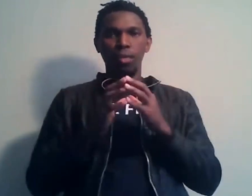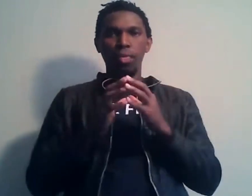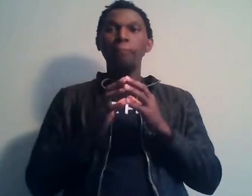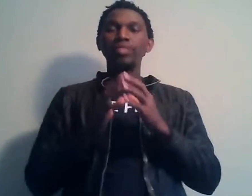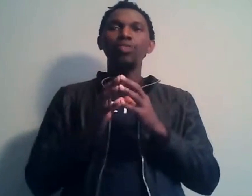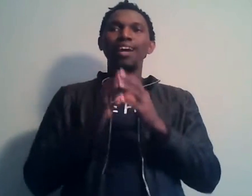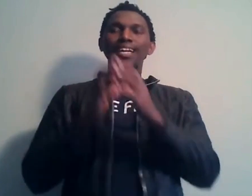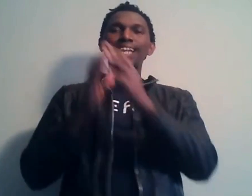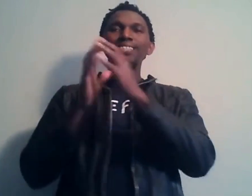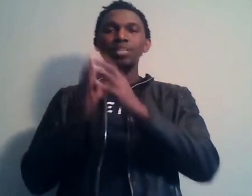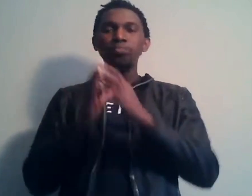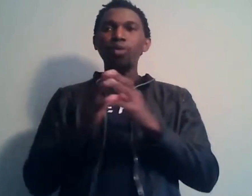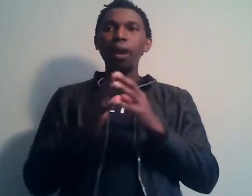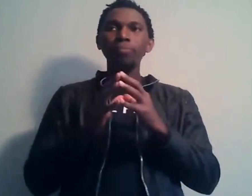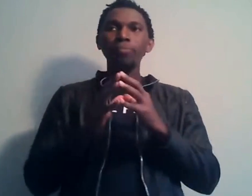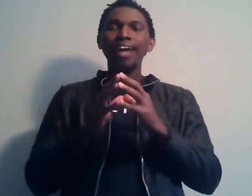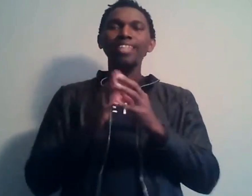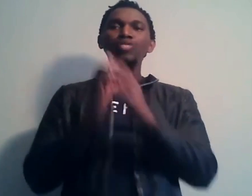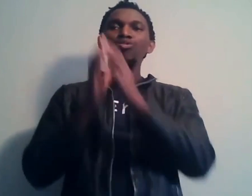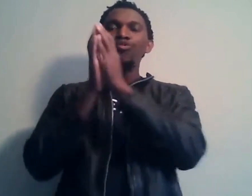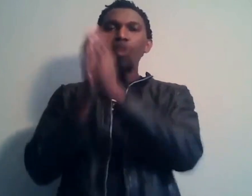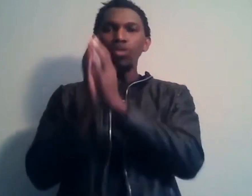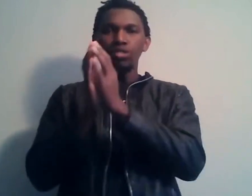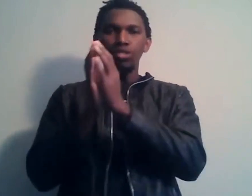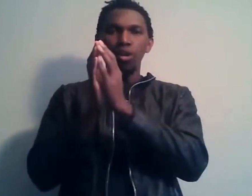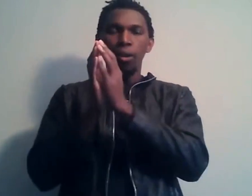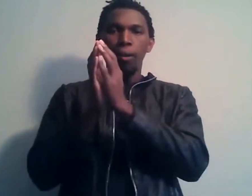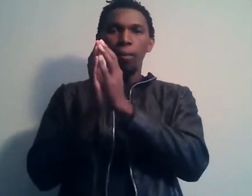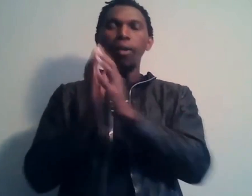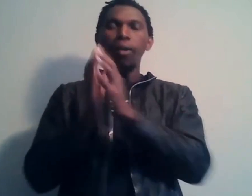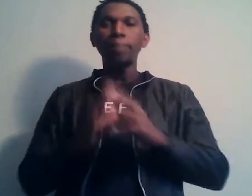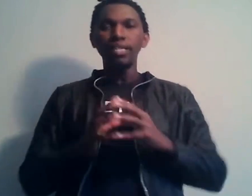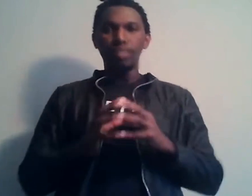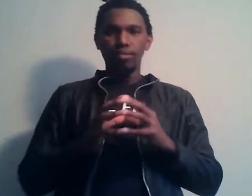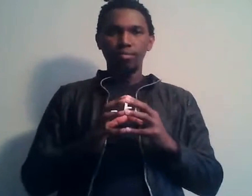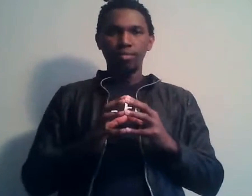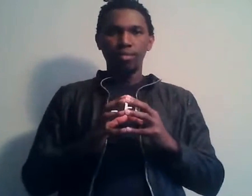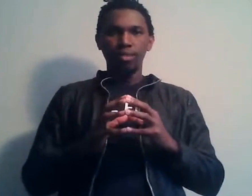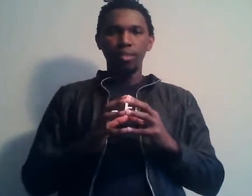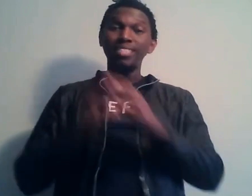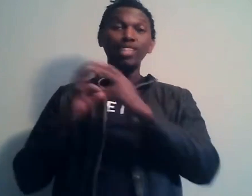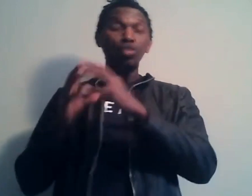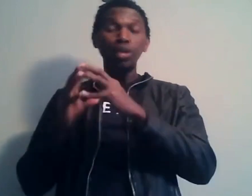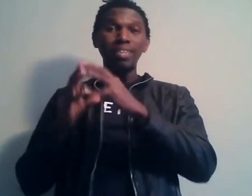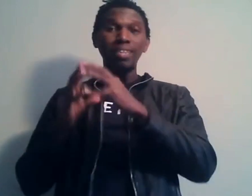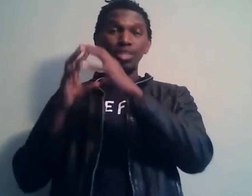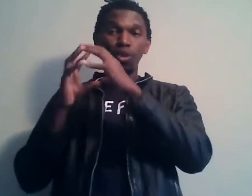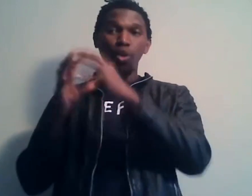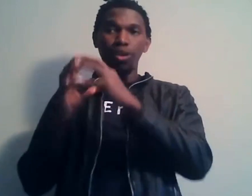Parce que la diaspora est une force pour un pays. Mais si elle ne connaît pas ses rôles